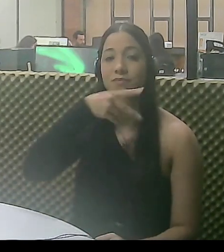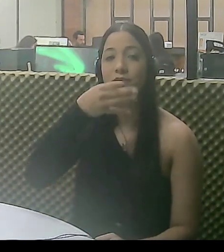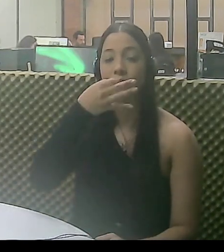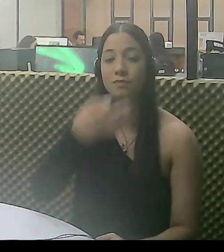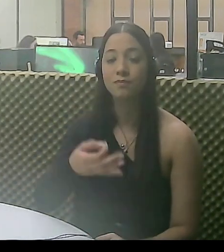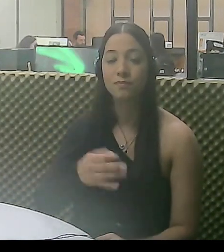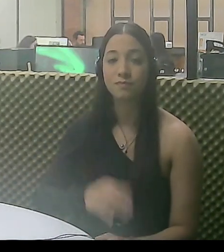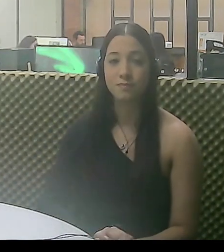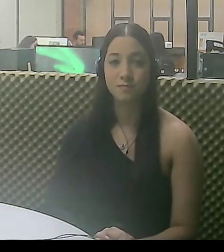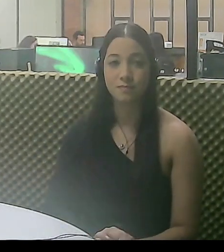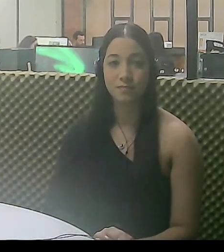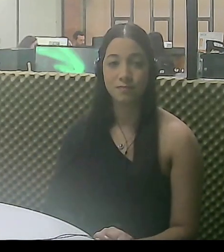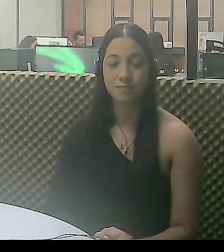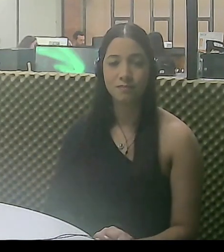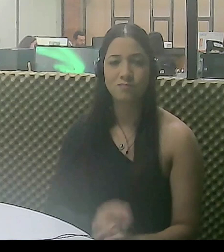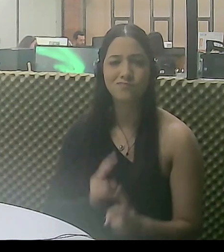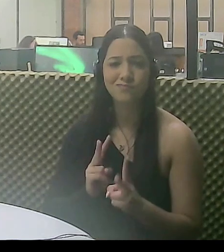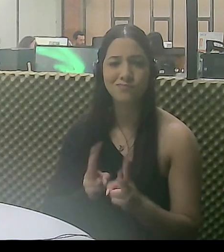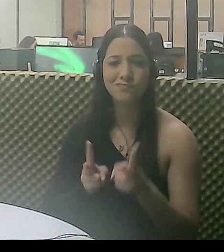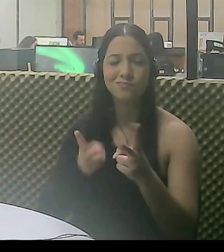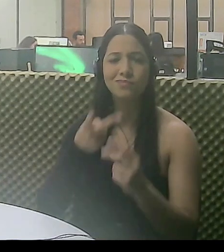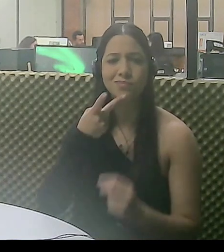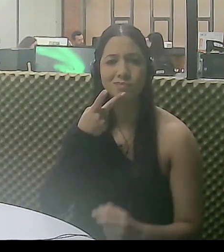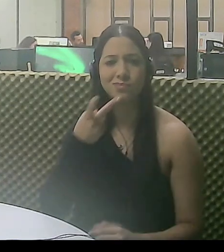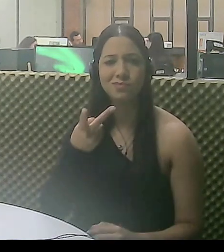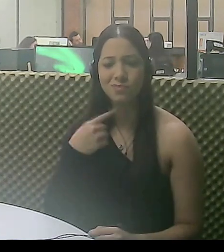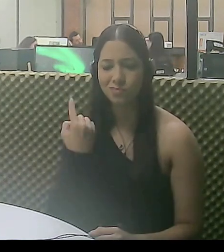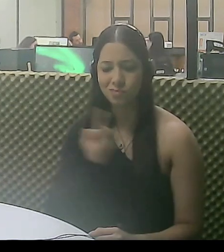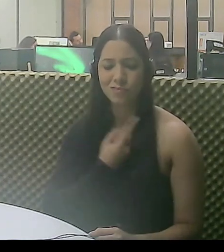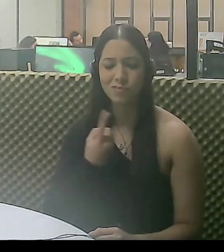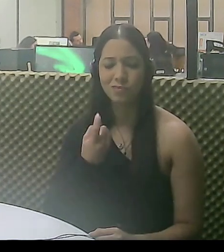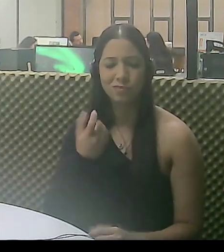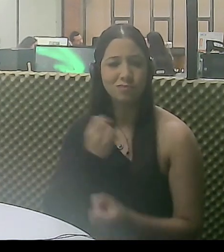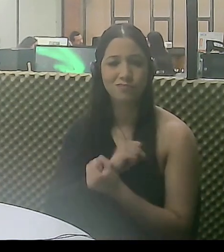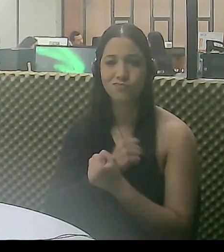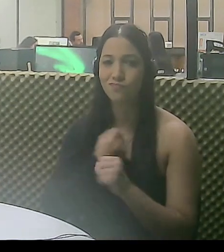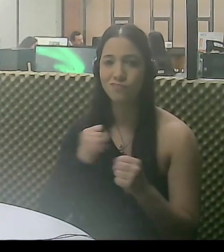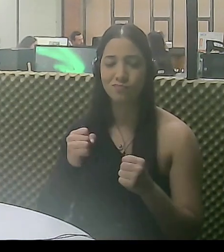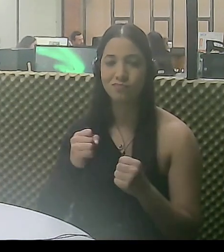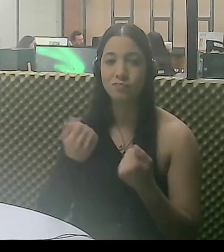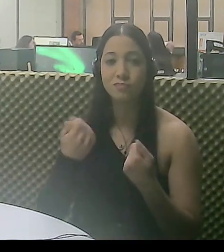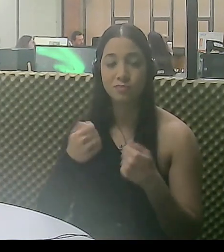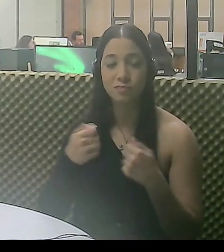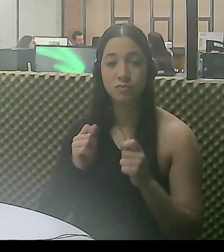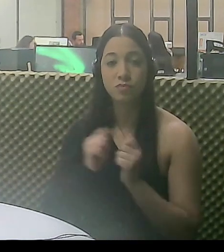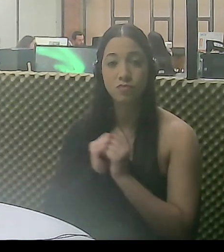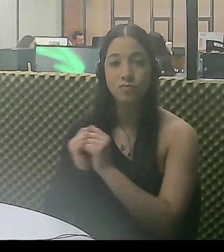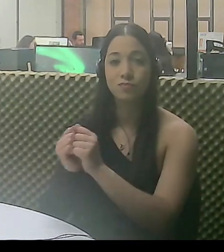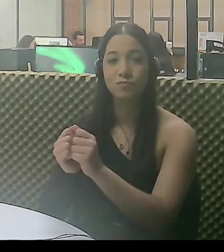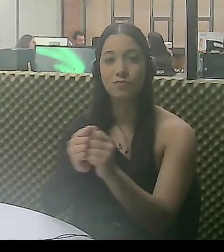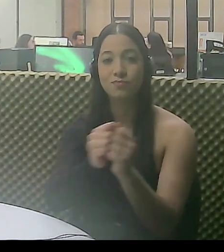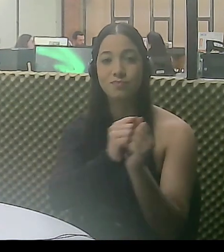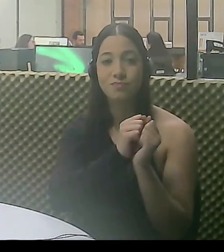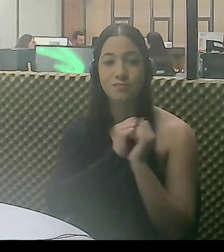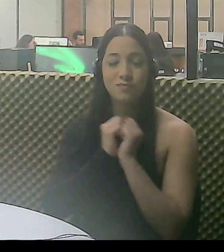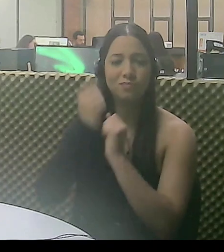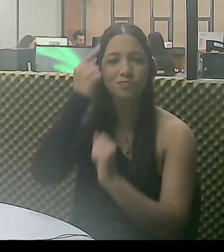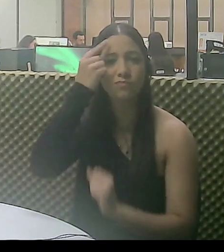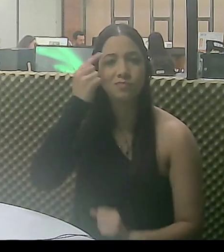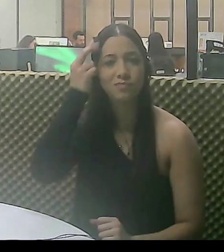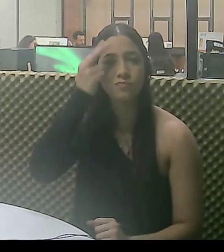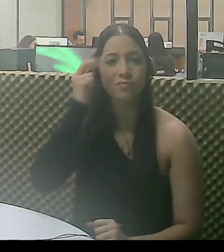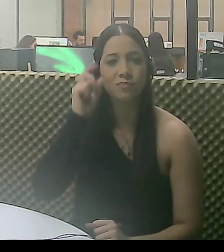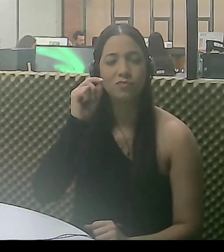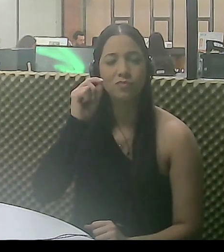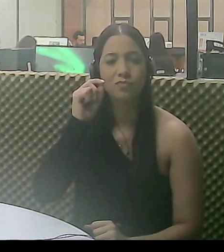honraria. Eu sempre disse que sozinhos nós não fazemos nada. Temos que estar todos unidos, pensando no bem